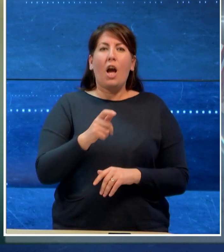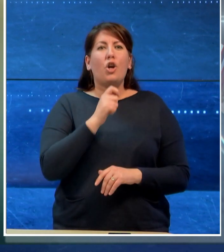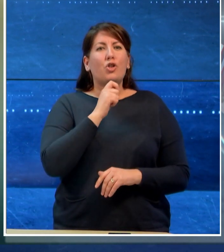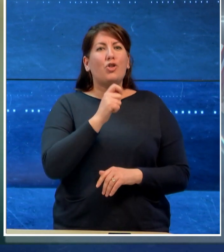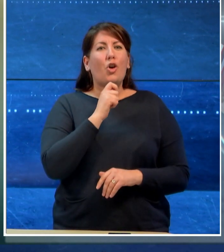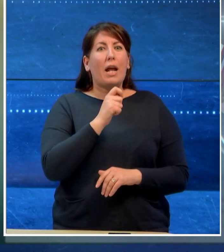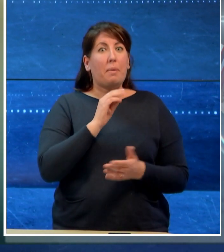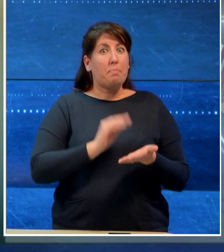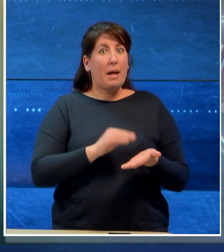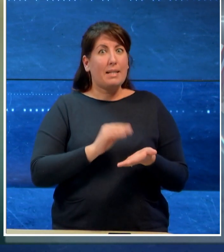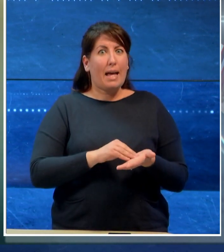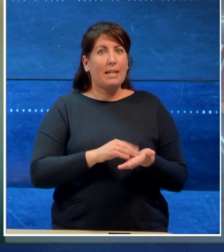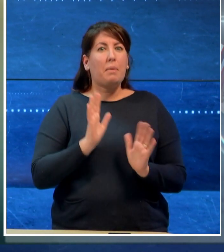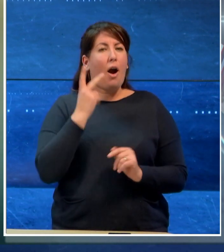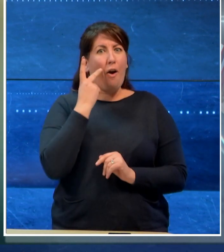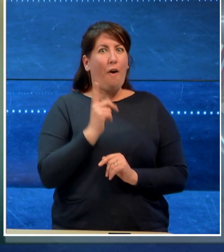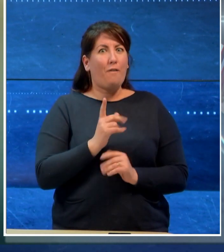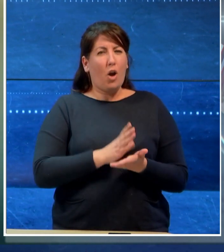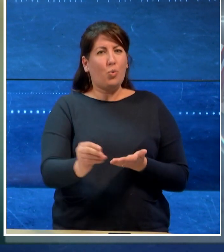hanno potuto assistere.